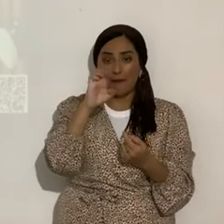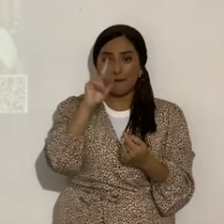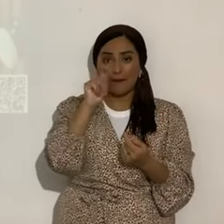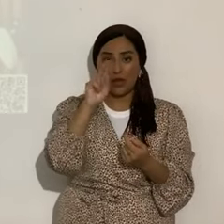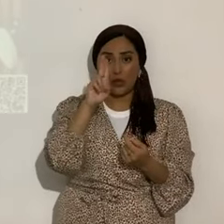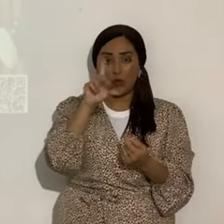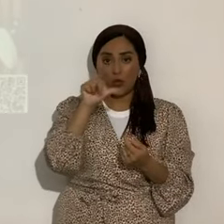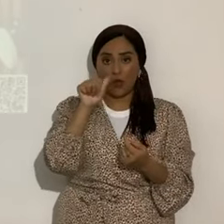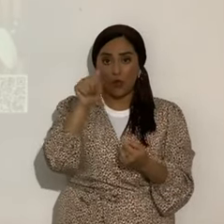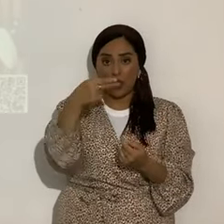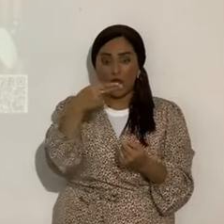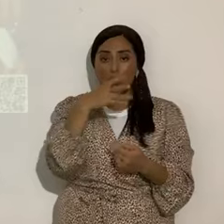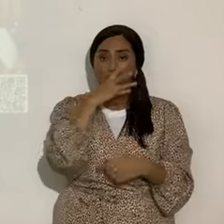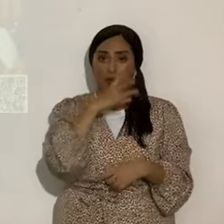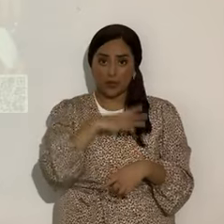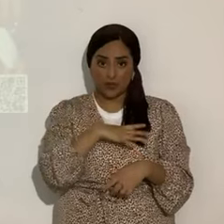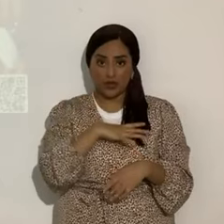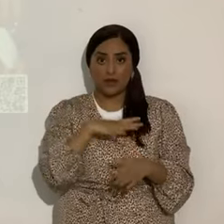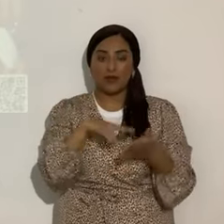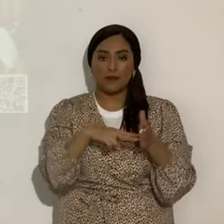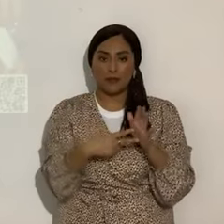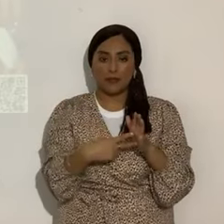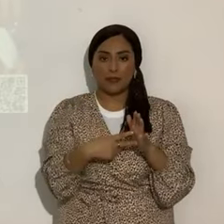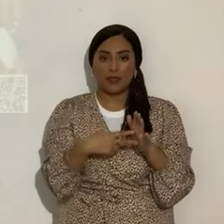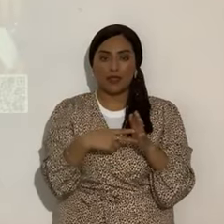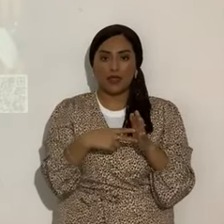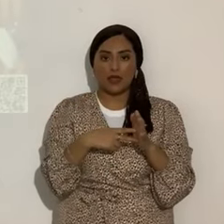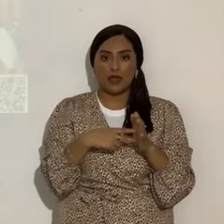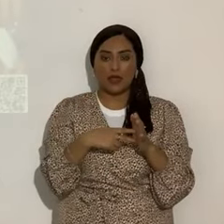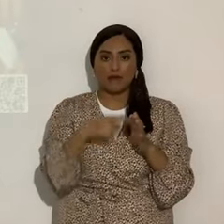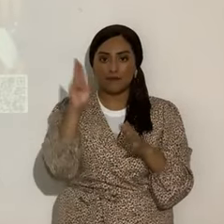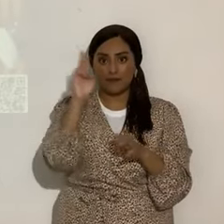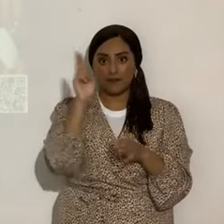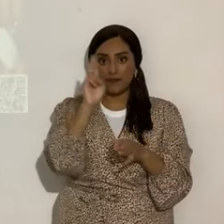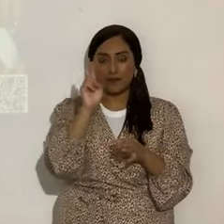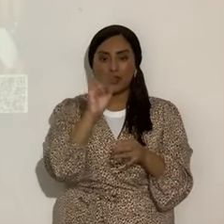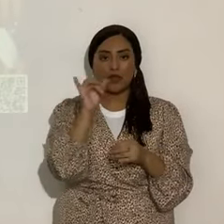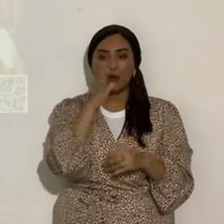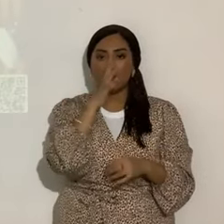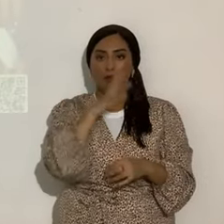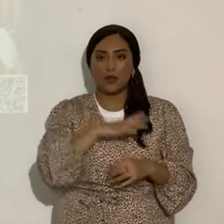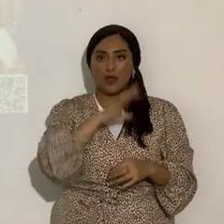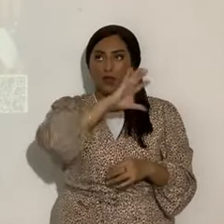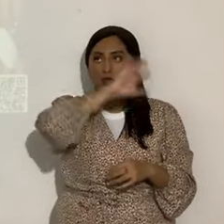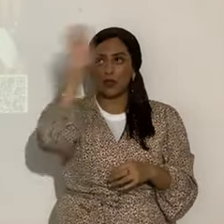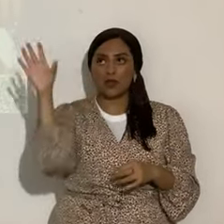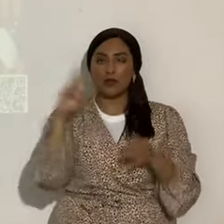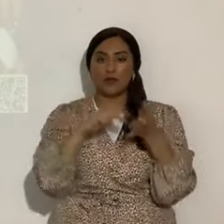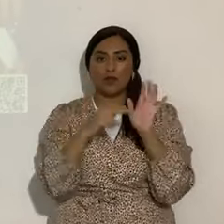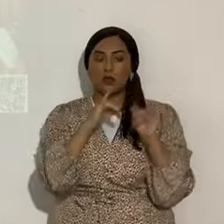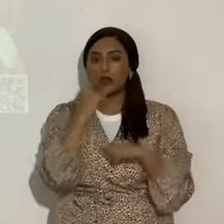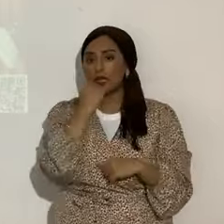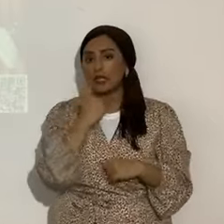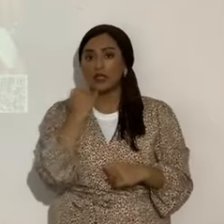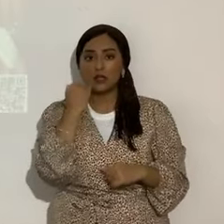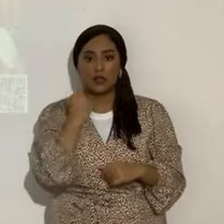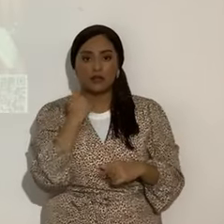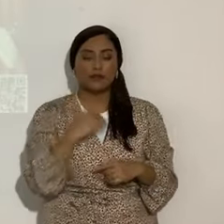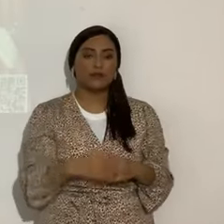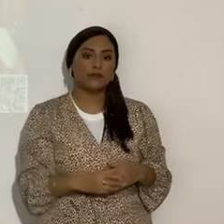mujer, que es representada en la Apocalipsis 12 como Israel. Es Israel a lo que se refiere ahí. Sí, entra por